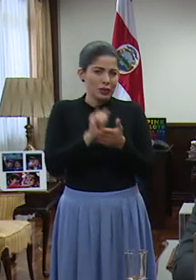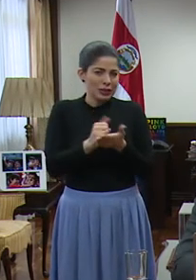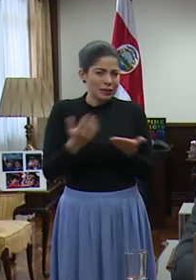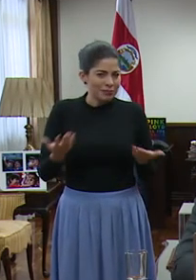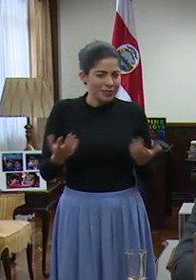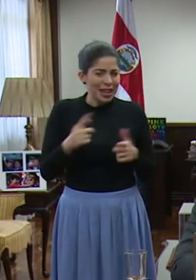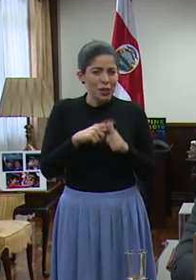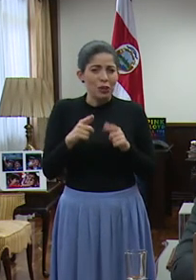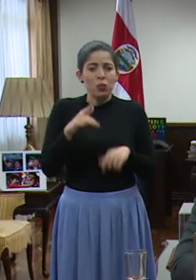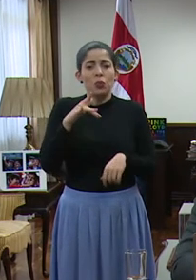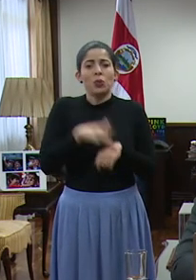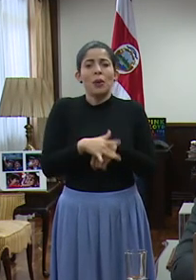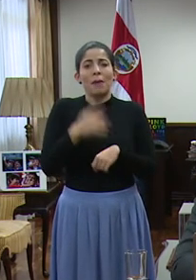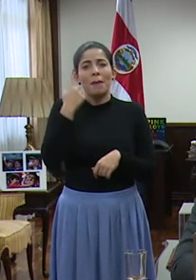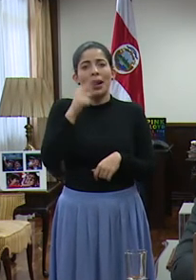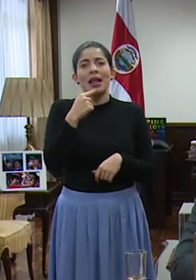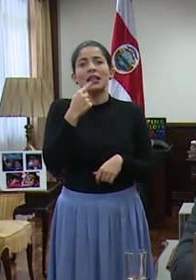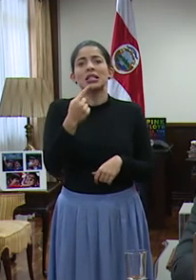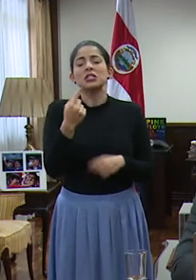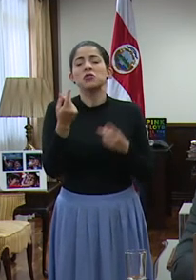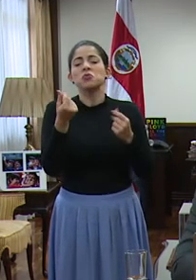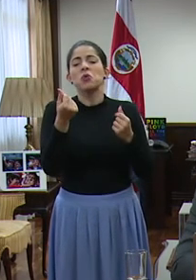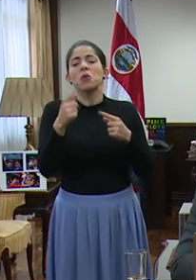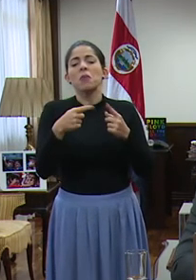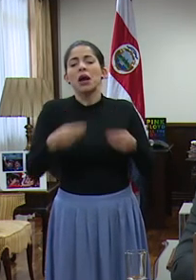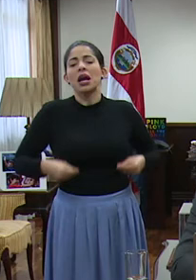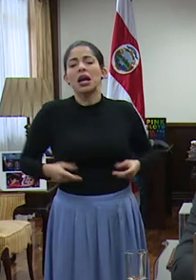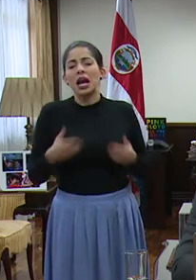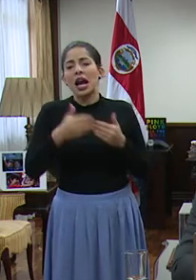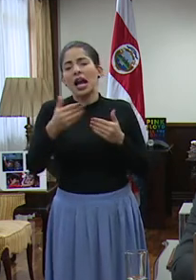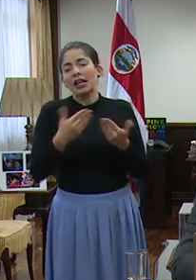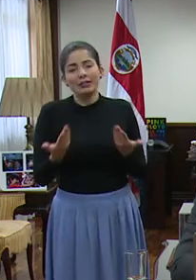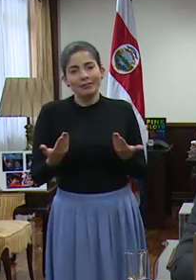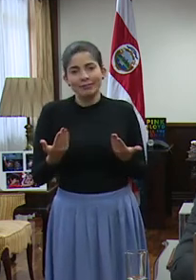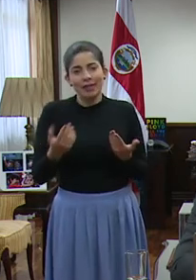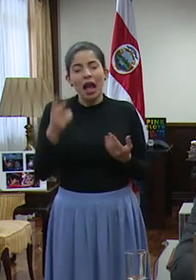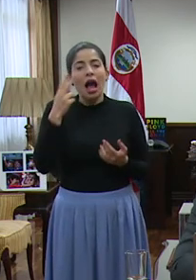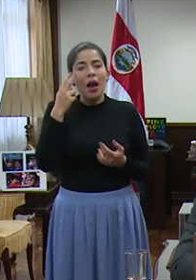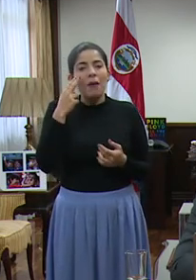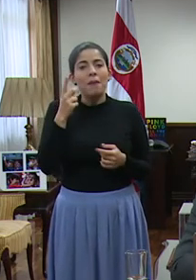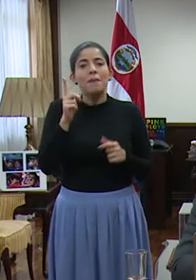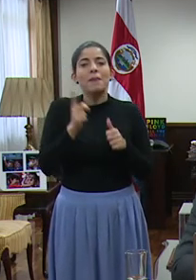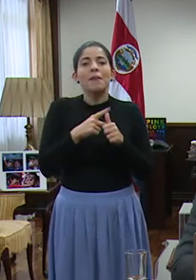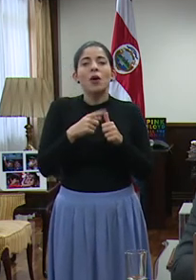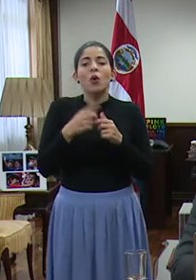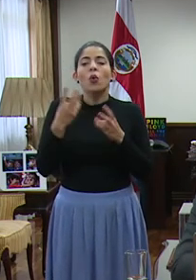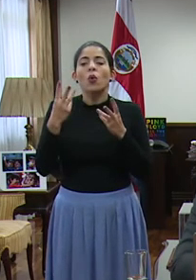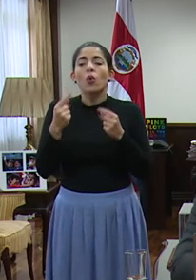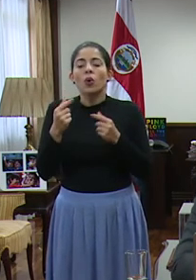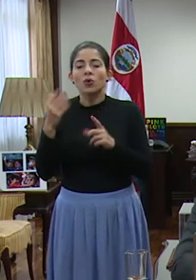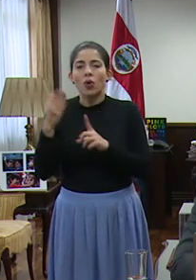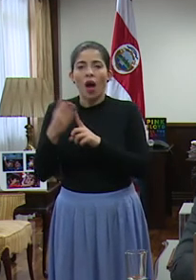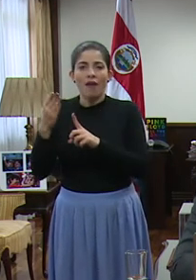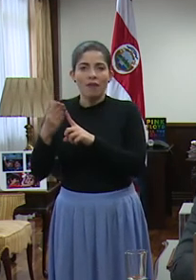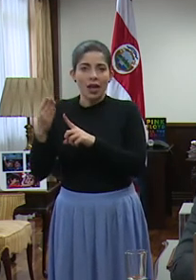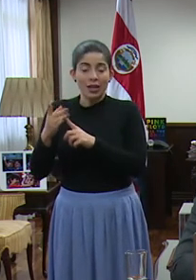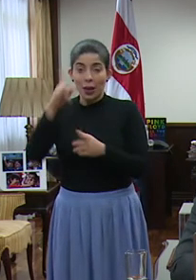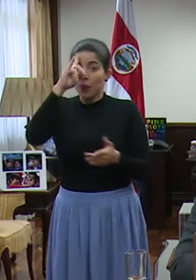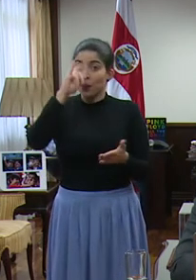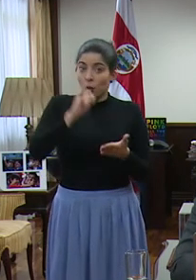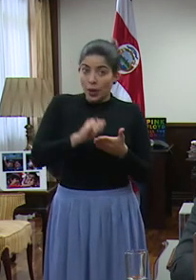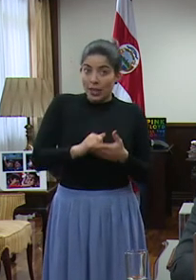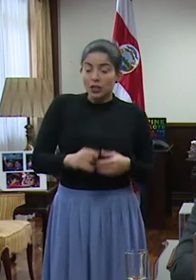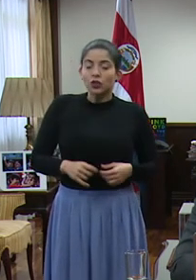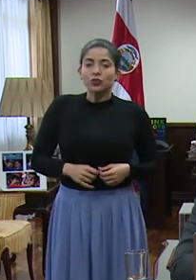es muy prematuro poder hacer esa estimación, además que hay que ver cuáles son las afectaciones. Por eso estamos